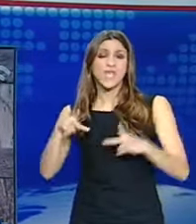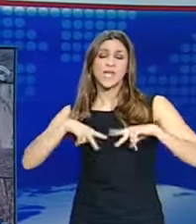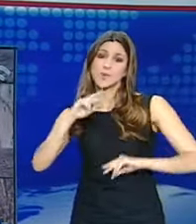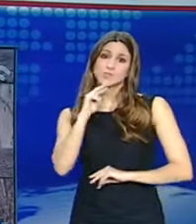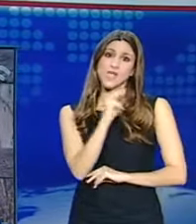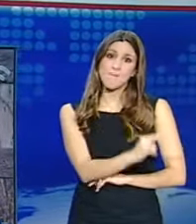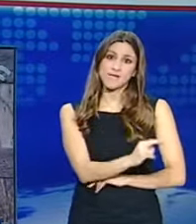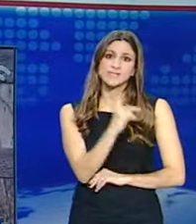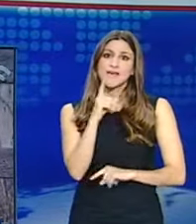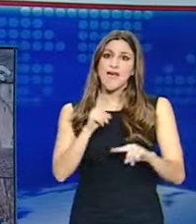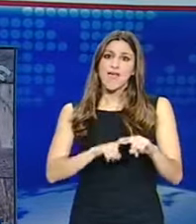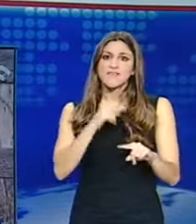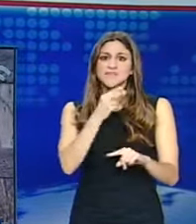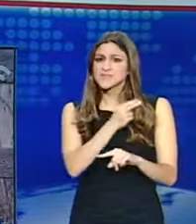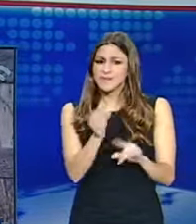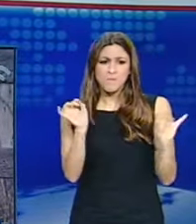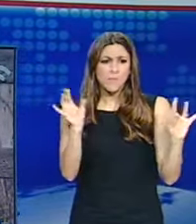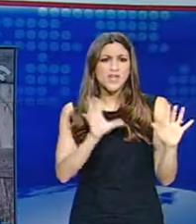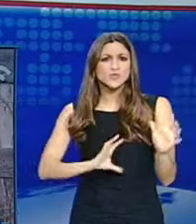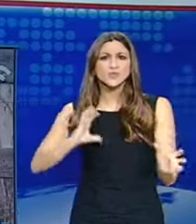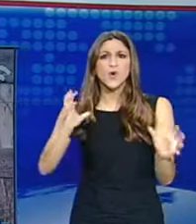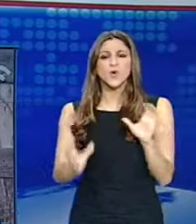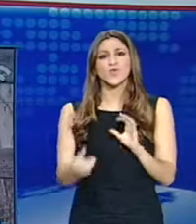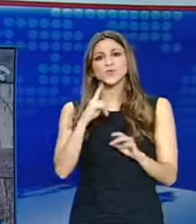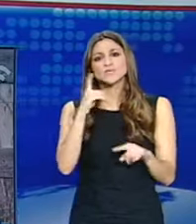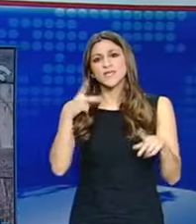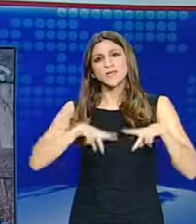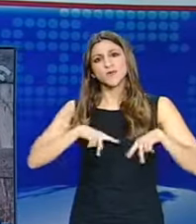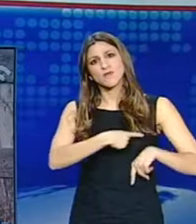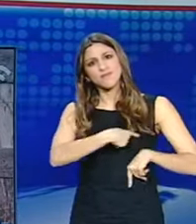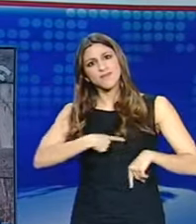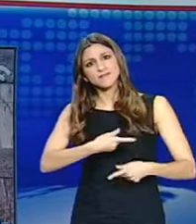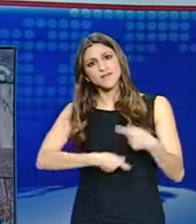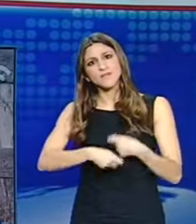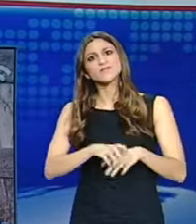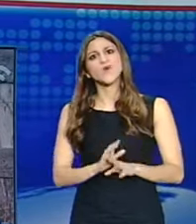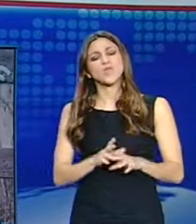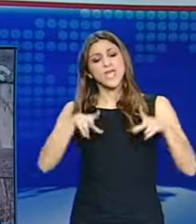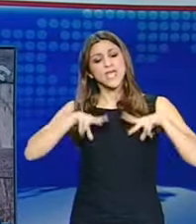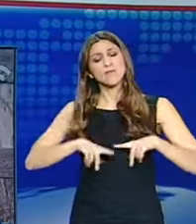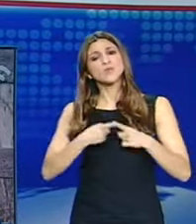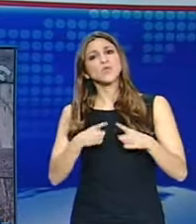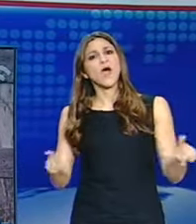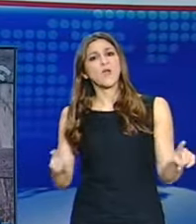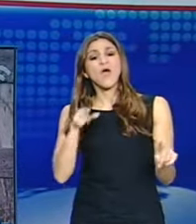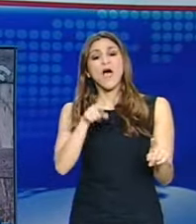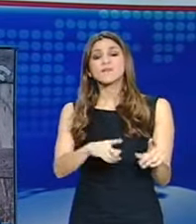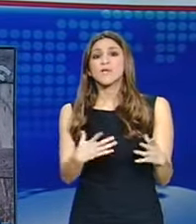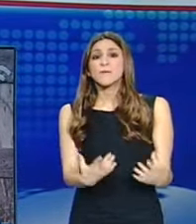οι Υπουργοί δεν απολύουν. Ο Υπουργός δεν είναι προϊστάμενος επιχείρησης, όποιοι απολύονται, απολύονται από πειθαρχικά ή υπηρεσιακά συμβούλια και όχι από τον